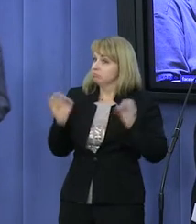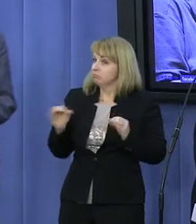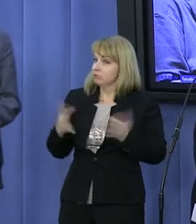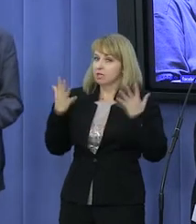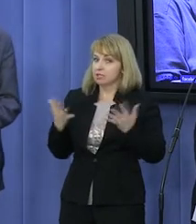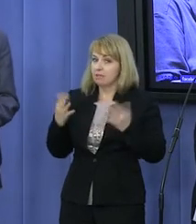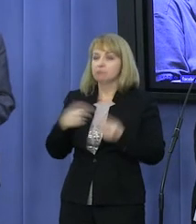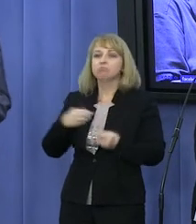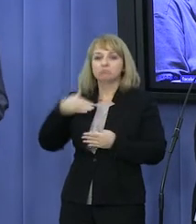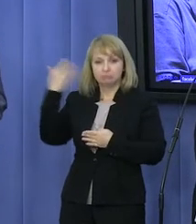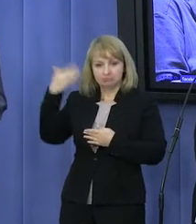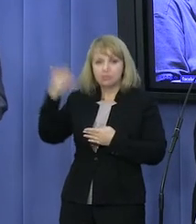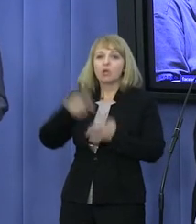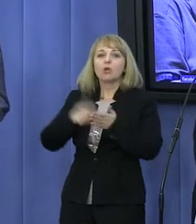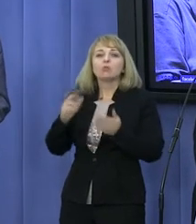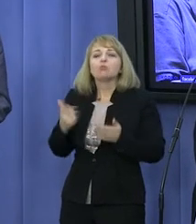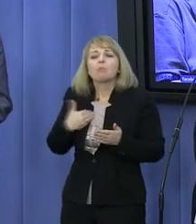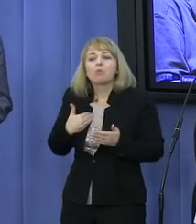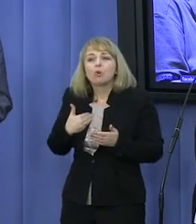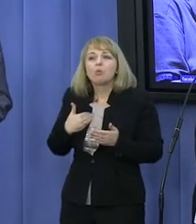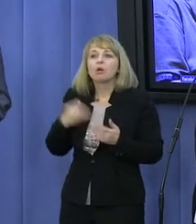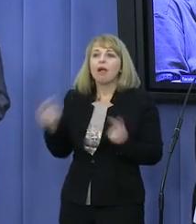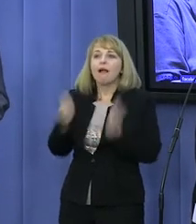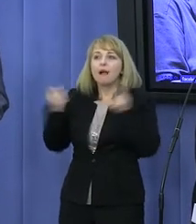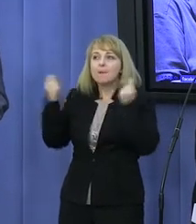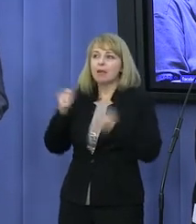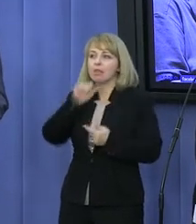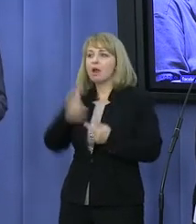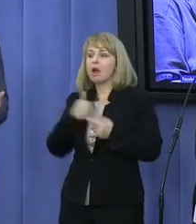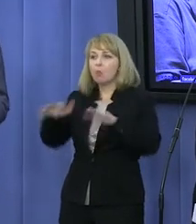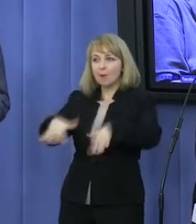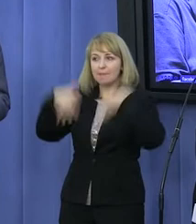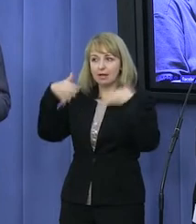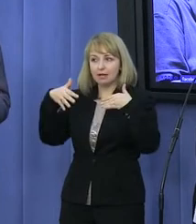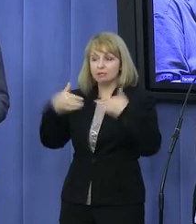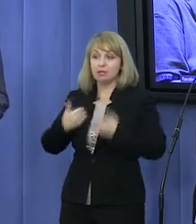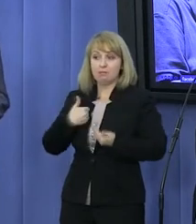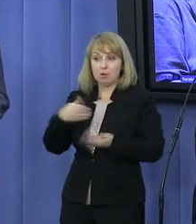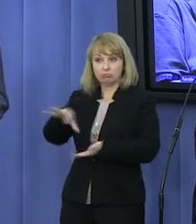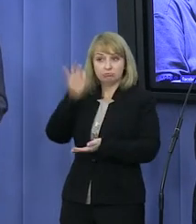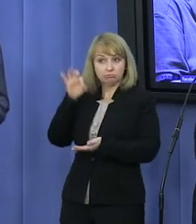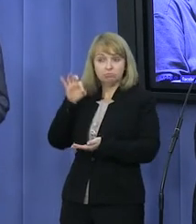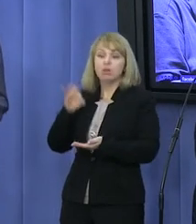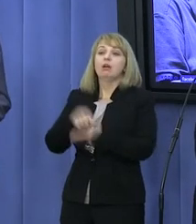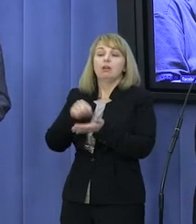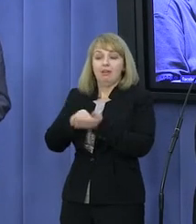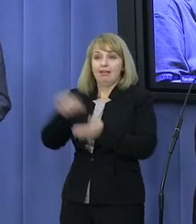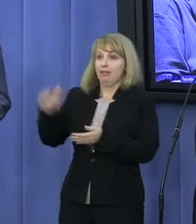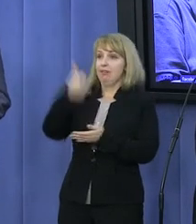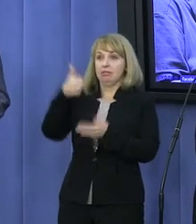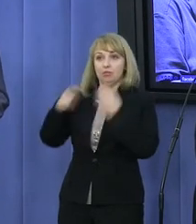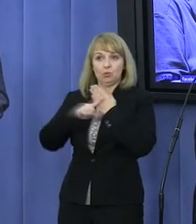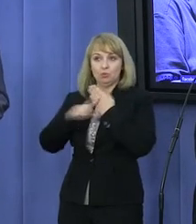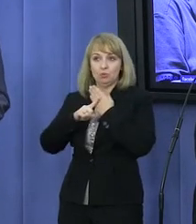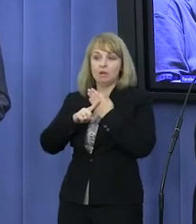najważniejsze dzisiaj wydarzenie dotyczące kampanii do Europarlamentu, mianowicie powołanie fascynującej, wstrząsającej jedynki